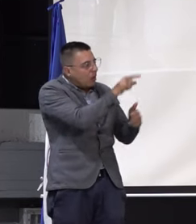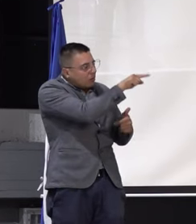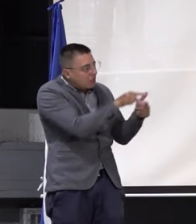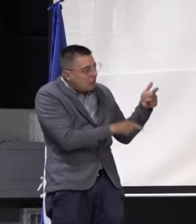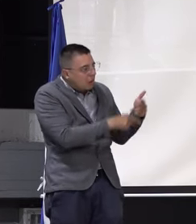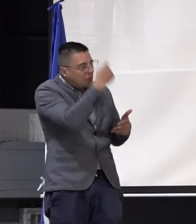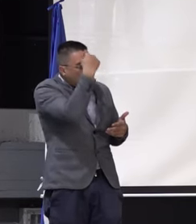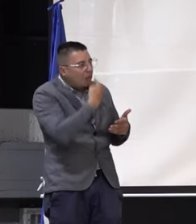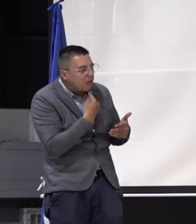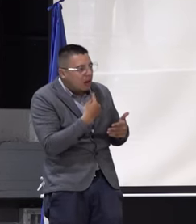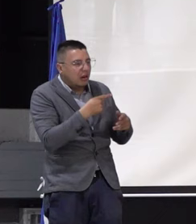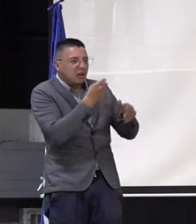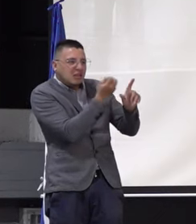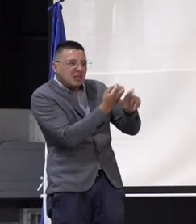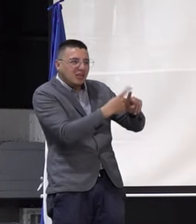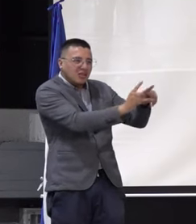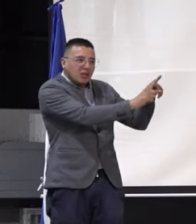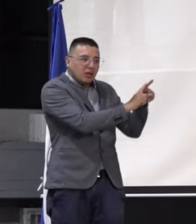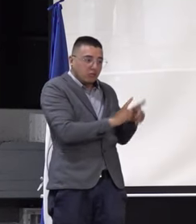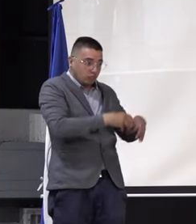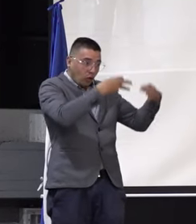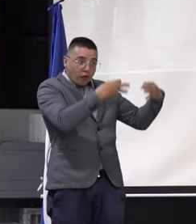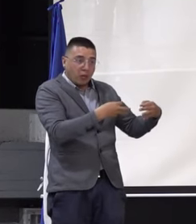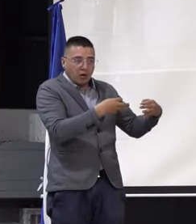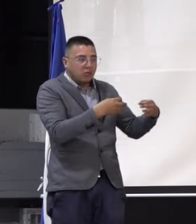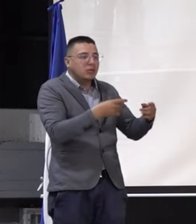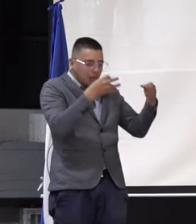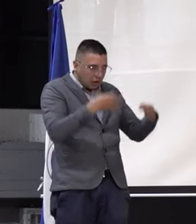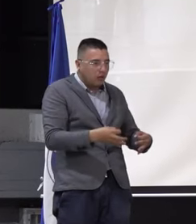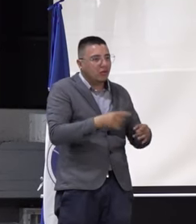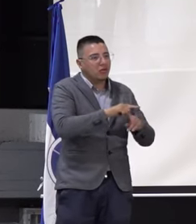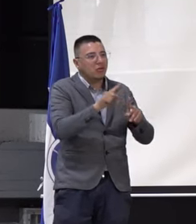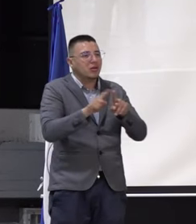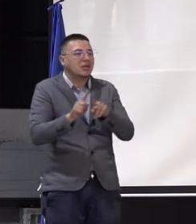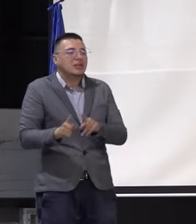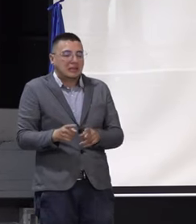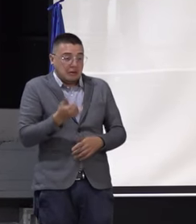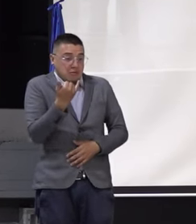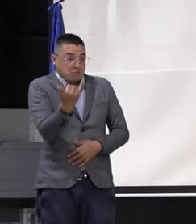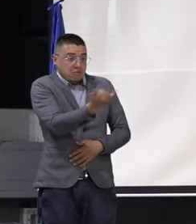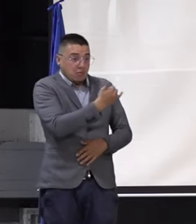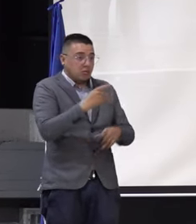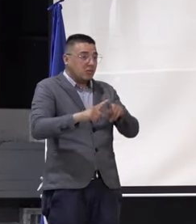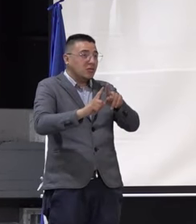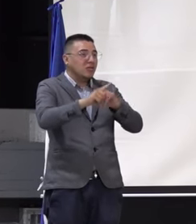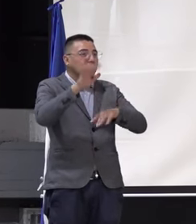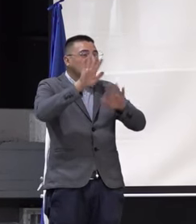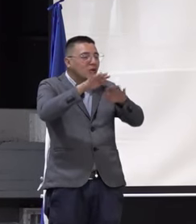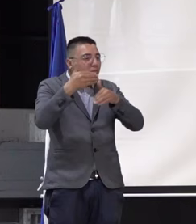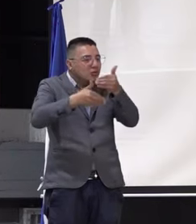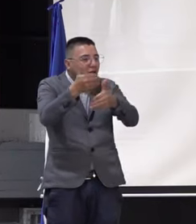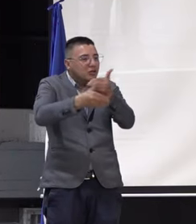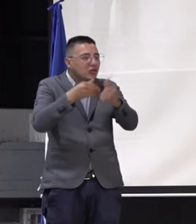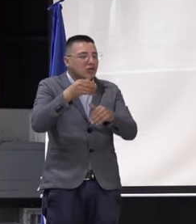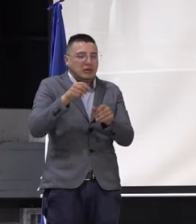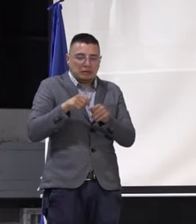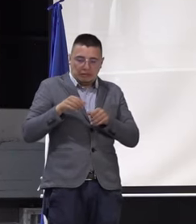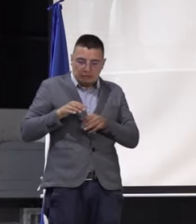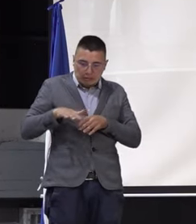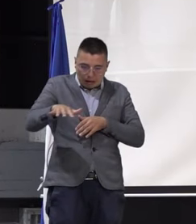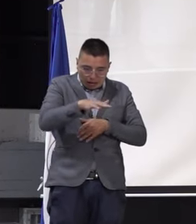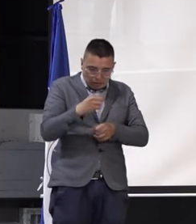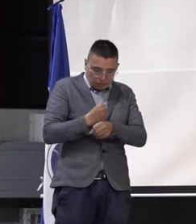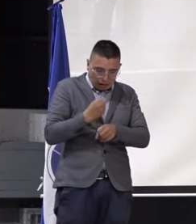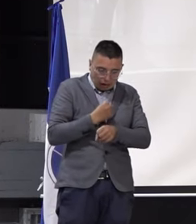cuáles son las iniciativas, no solo en el escenario de lo formal, sino en lo no formal. Porque también hay mucha gente haciendo educación popular en los campos, alfabetizando y demás,